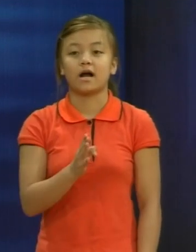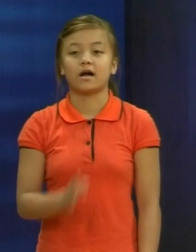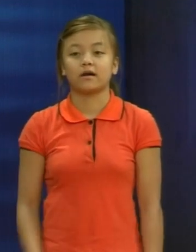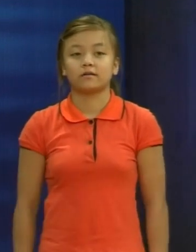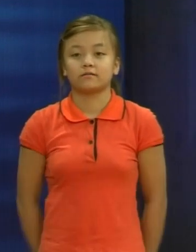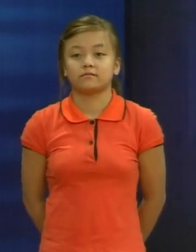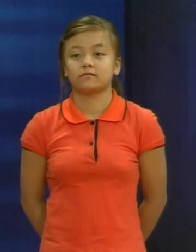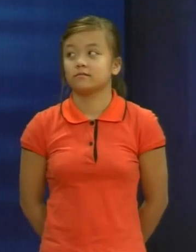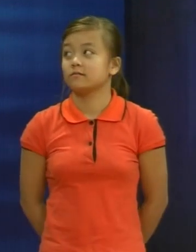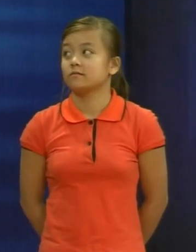Bạn Hà thật thà này